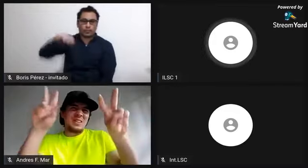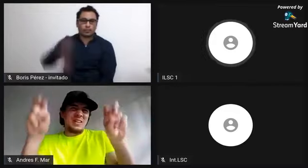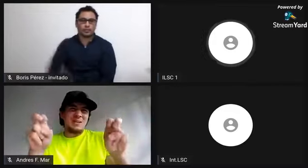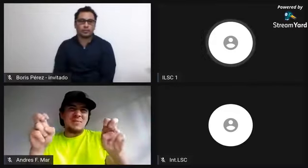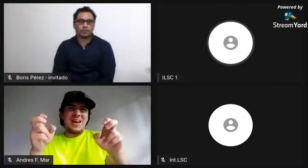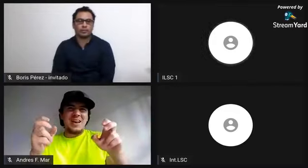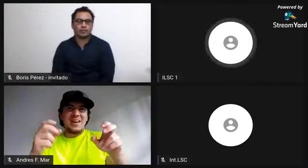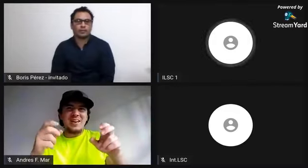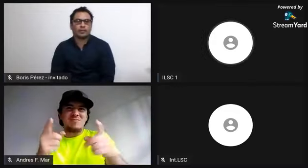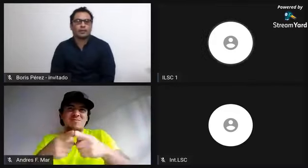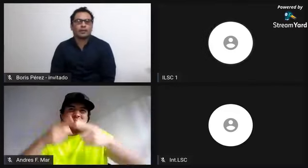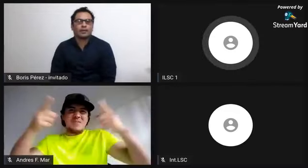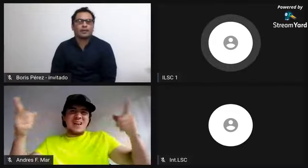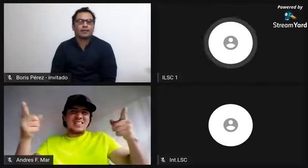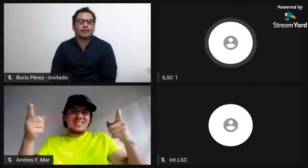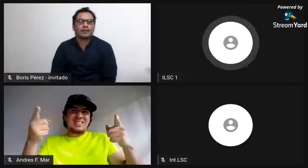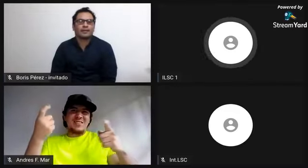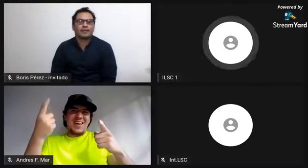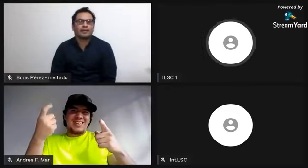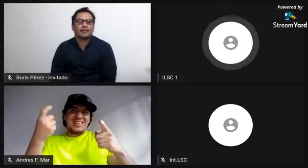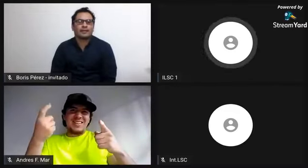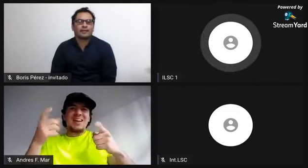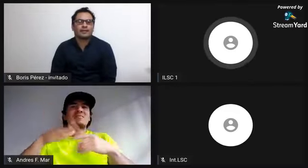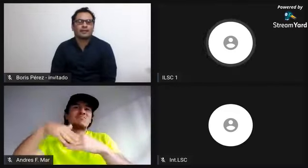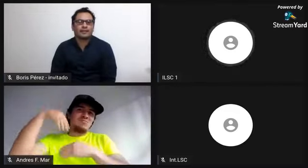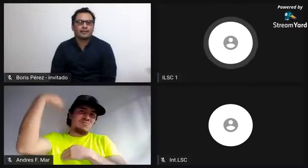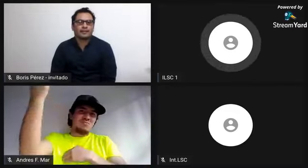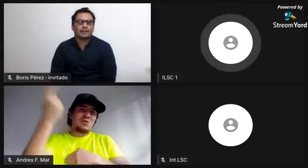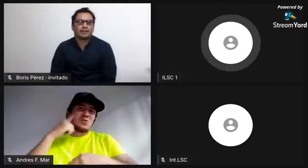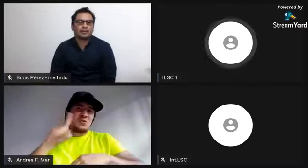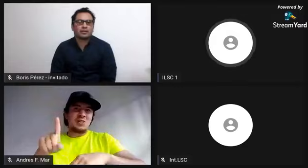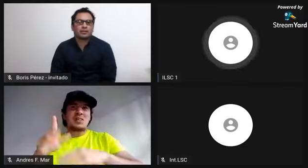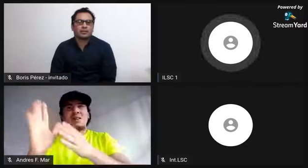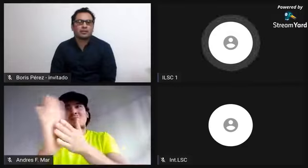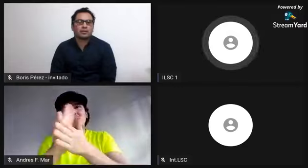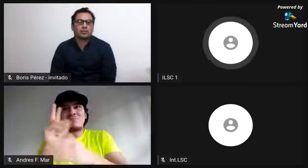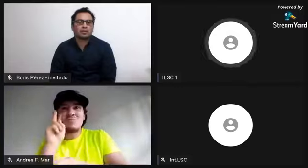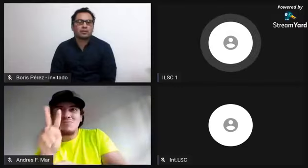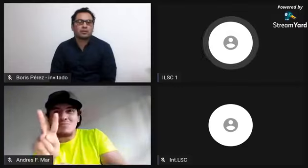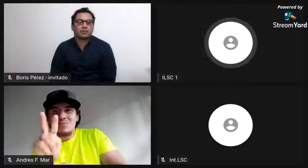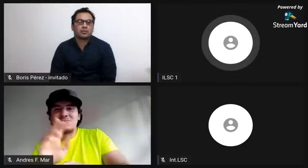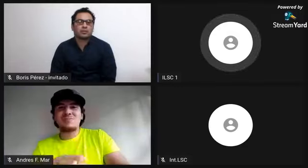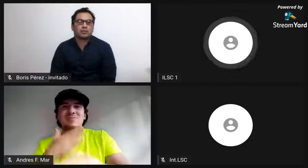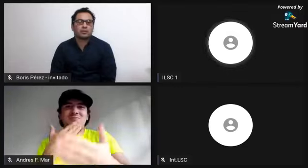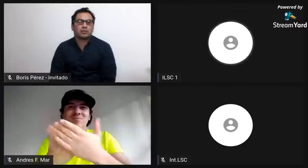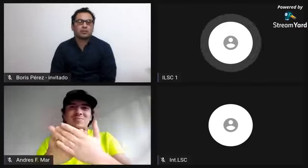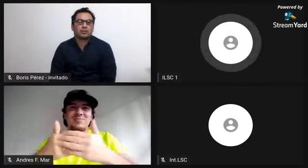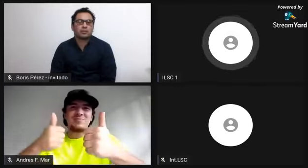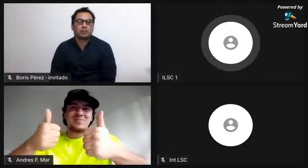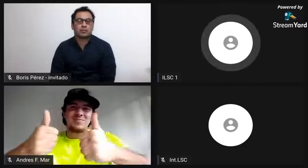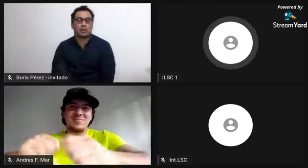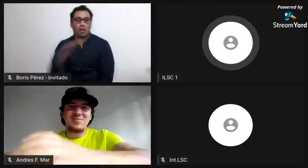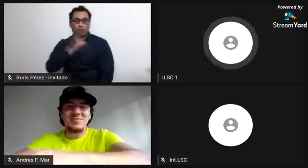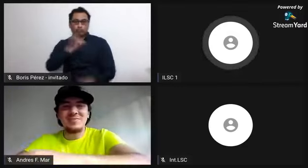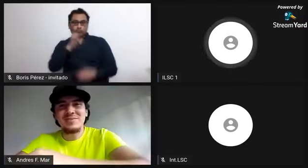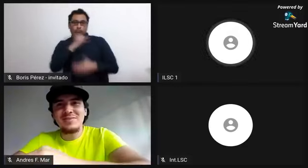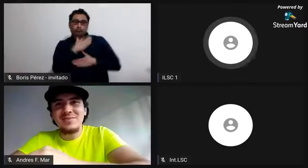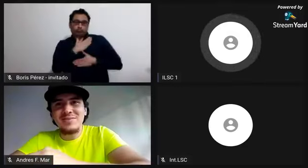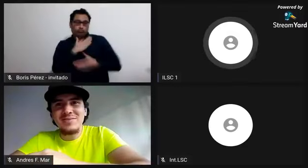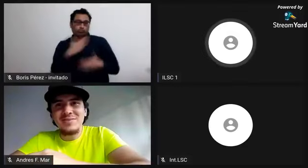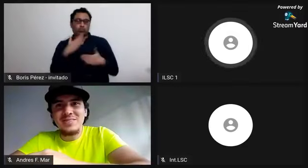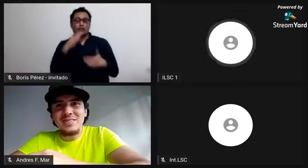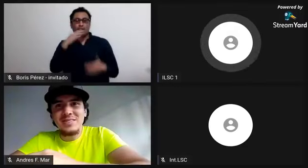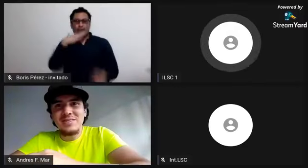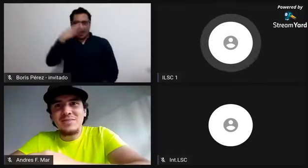acerca de sus tradiciones, sus fiestas, porque realmente sí es un tema bastante interesante que sería chévere que se pudiera